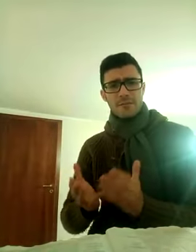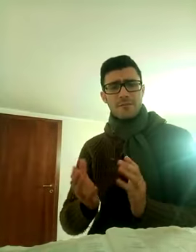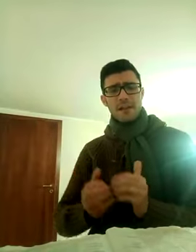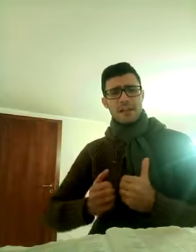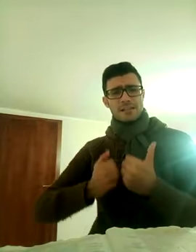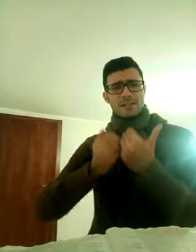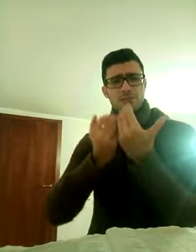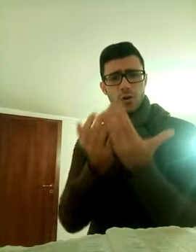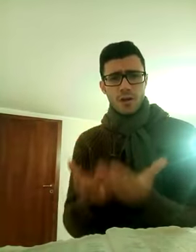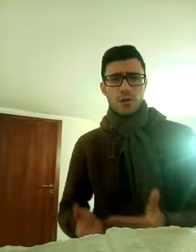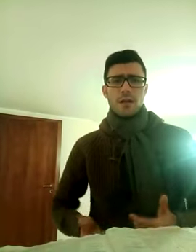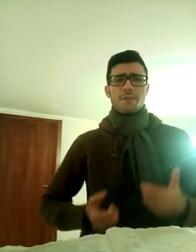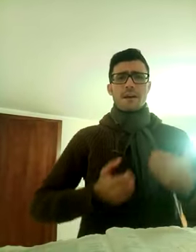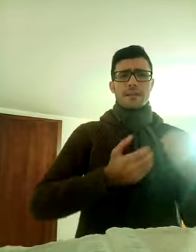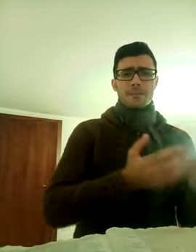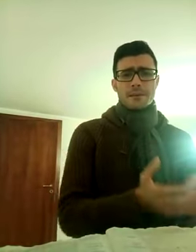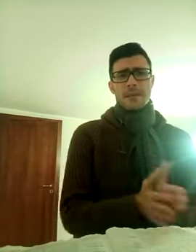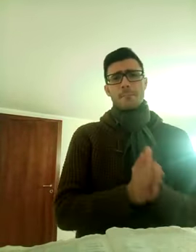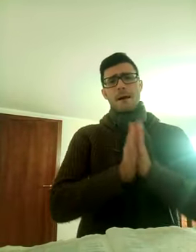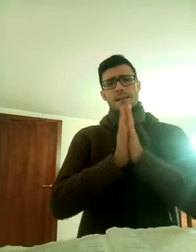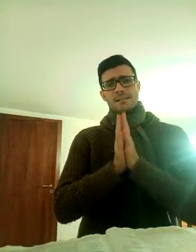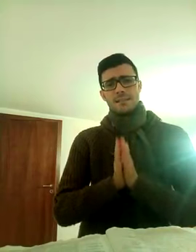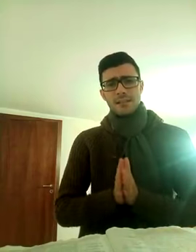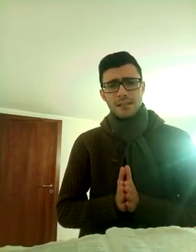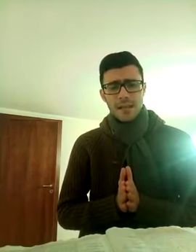servire il Signore con la fede, perché che basta dire,